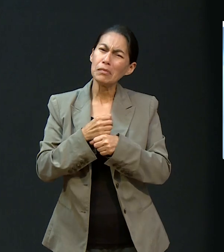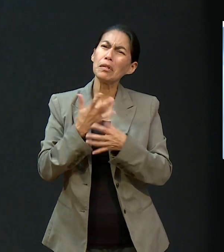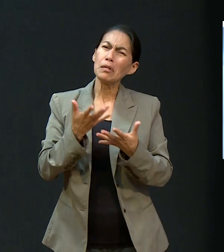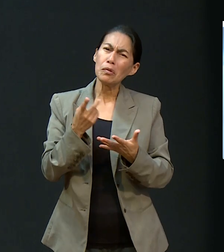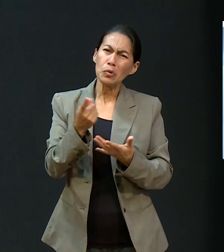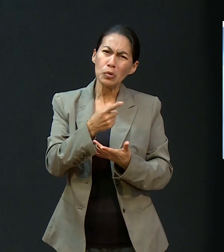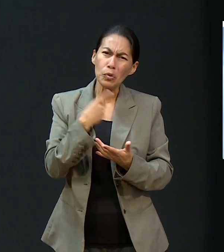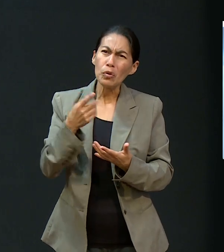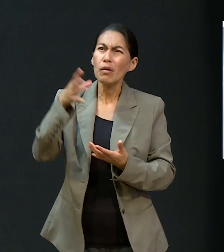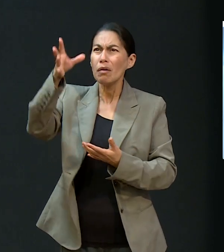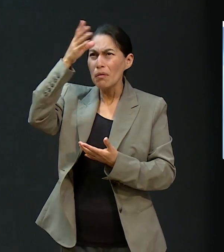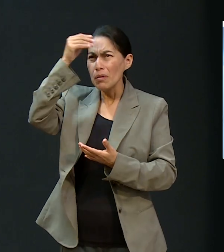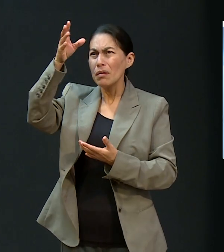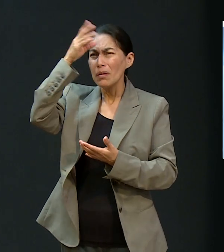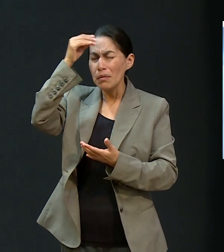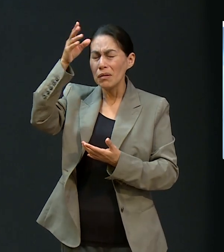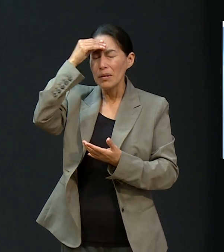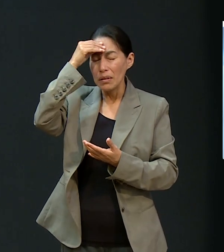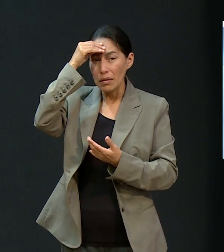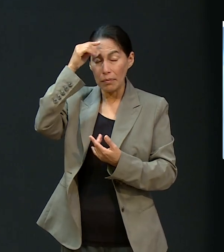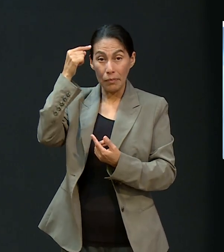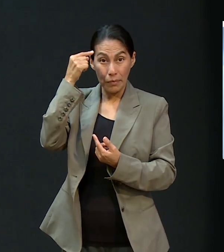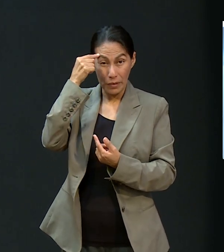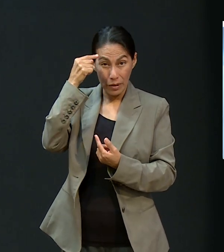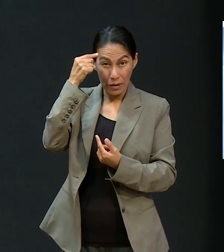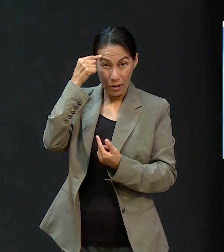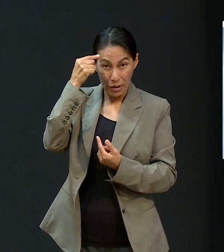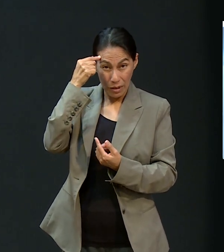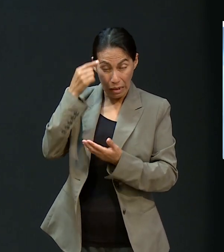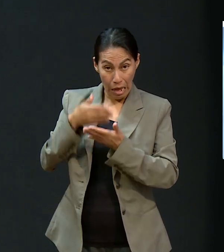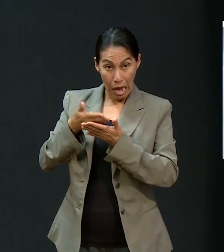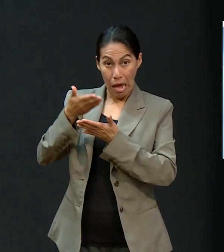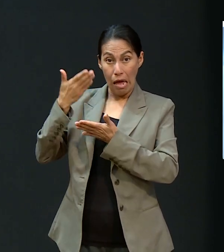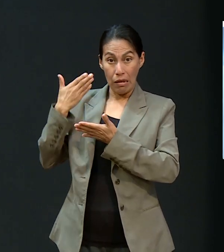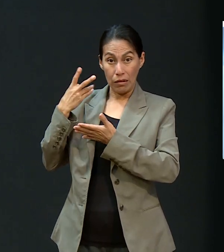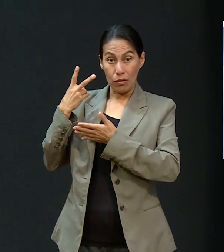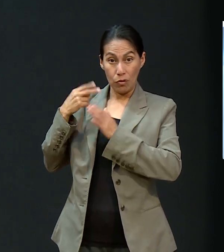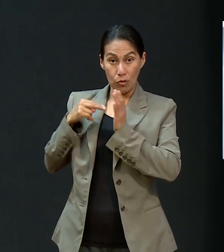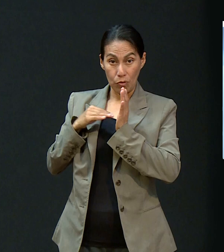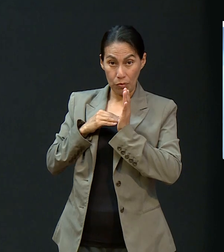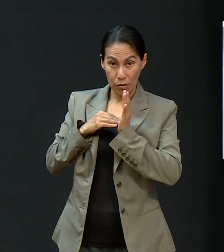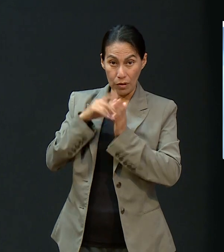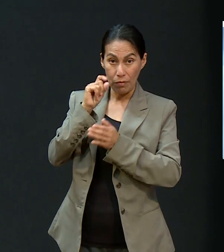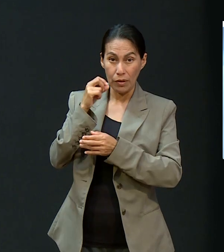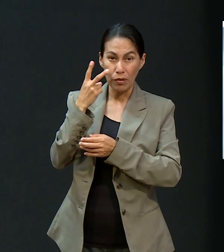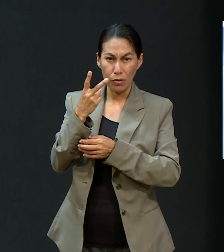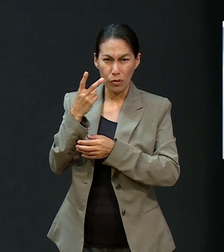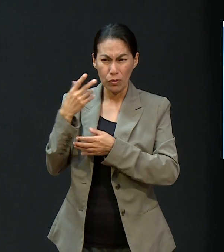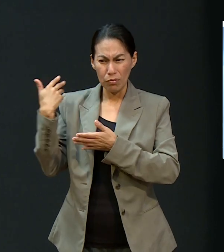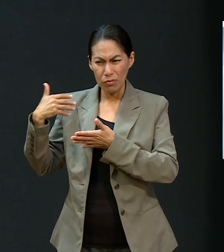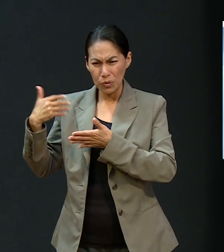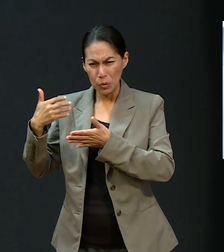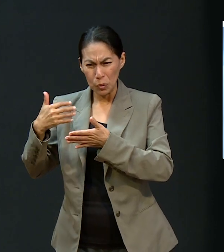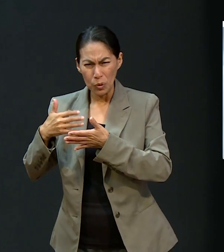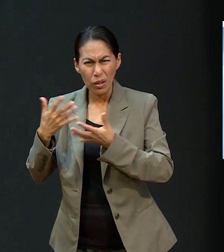2022 para valorar el 2023. Pero también el salmista David nos dice